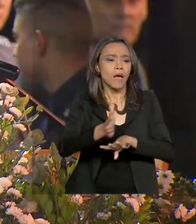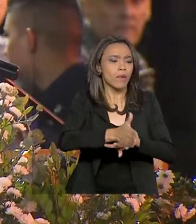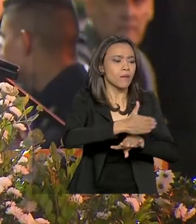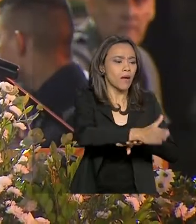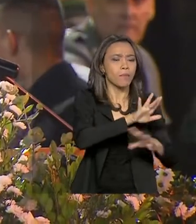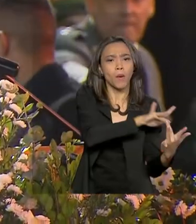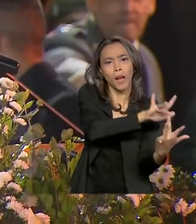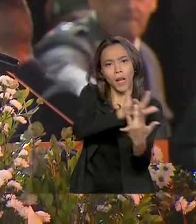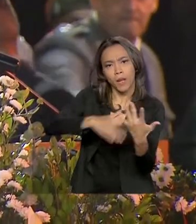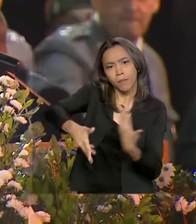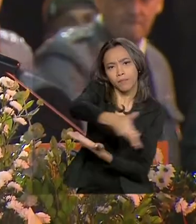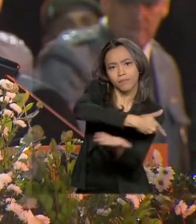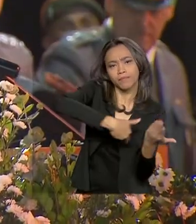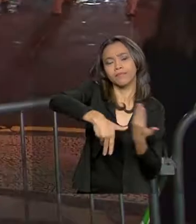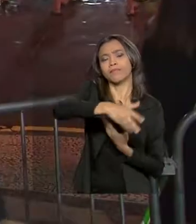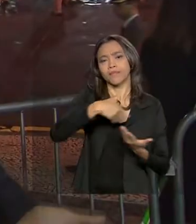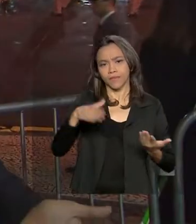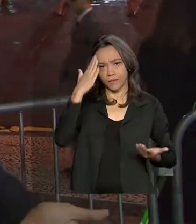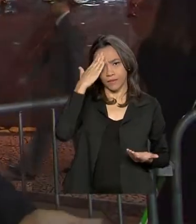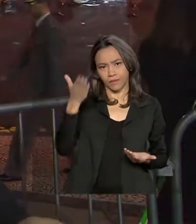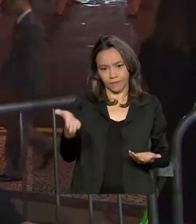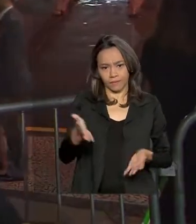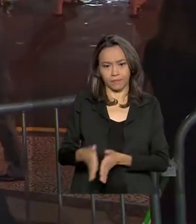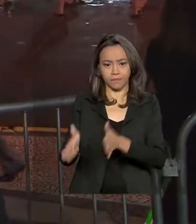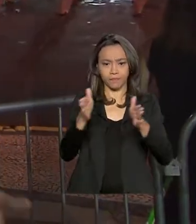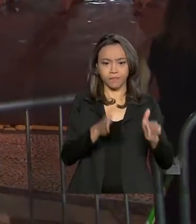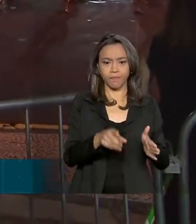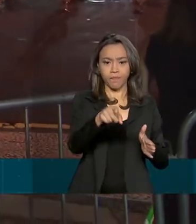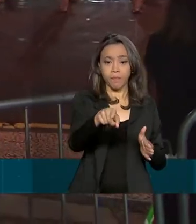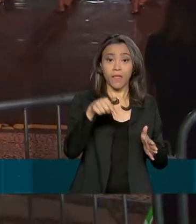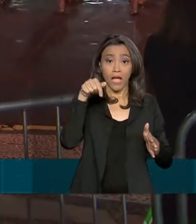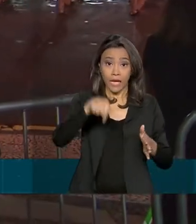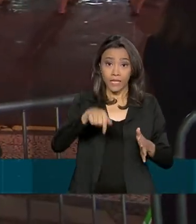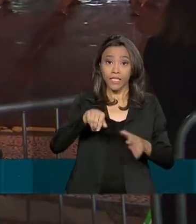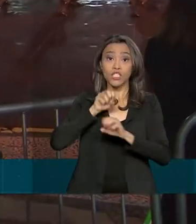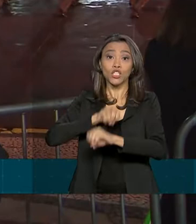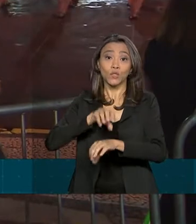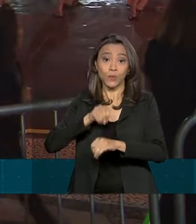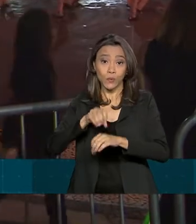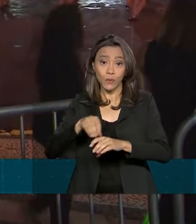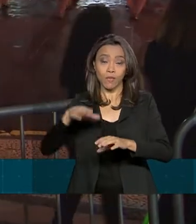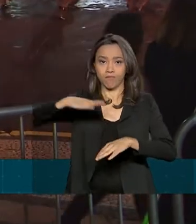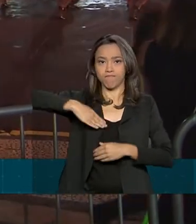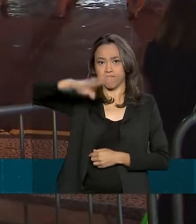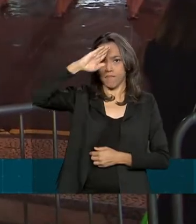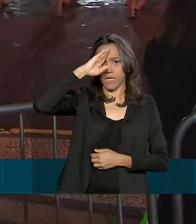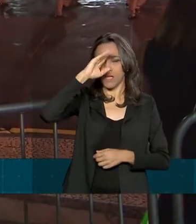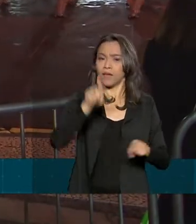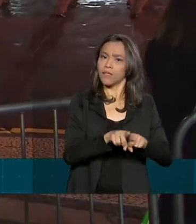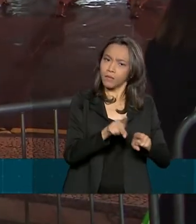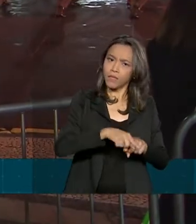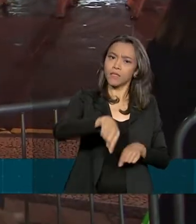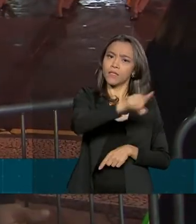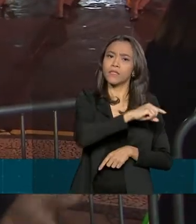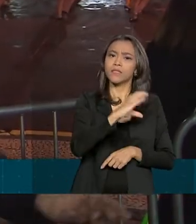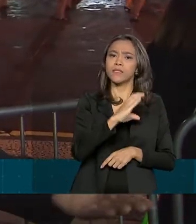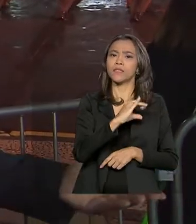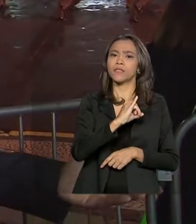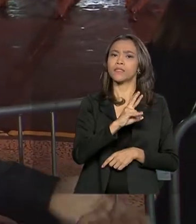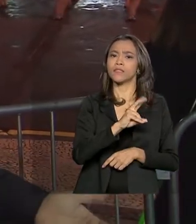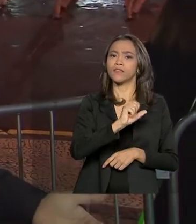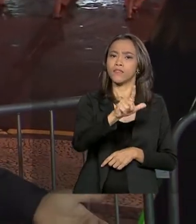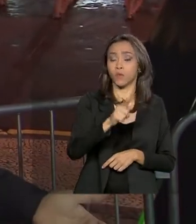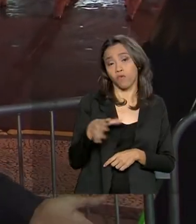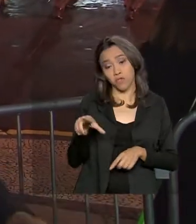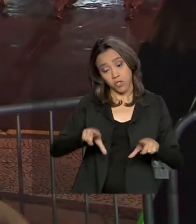conjuntura do século XXI nos demandam. No IME estudam civis e militares. No momento do vestibular, o candidato escolhe se pretende seguir